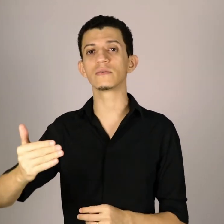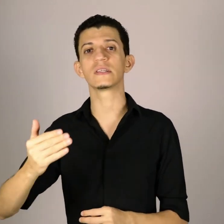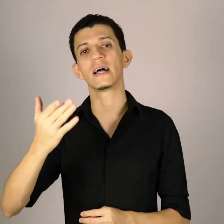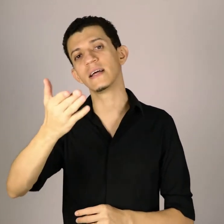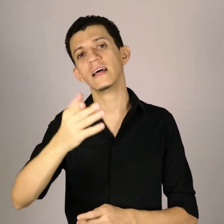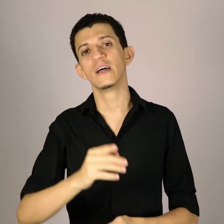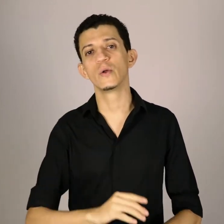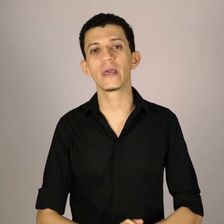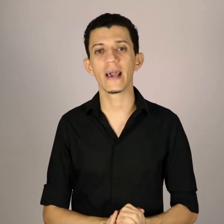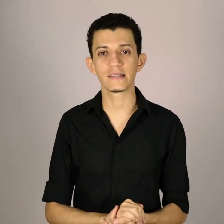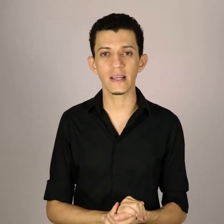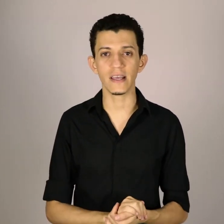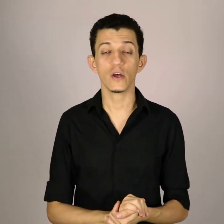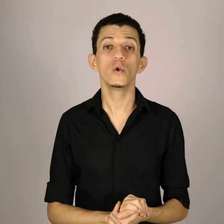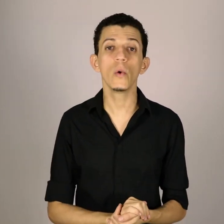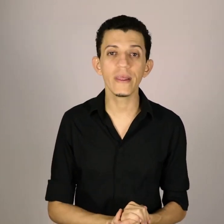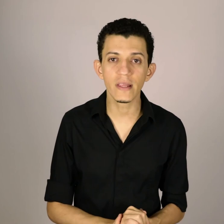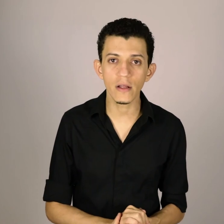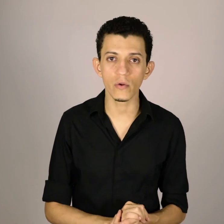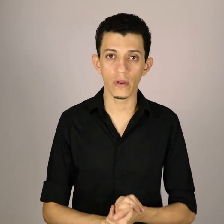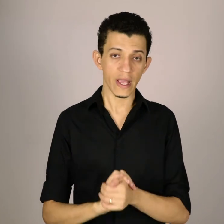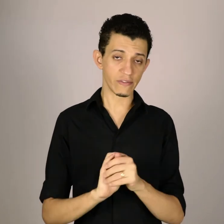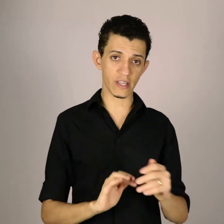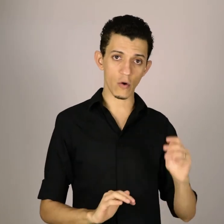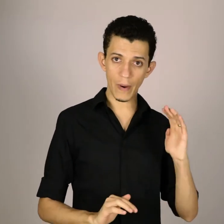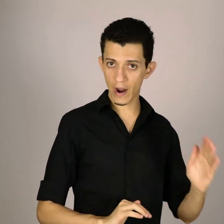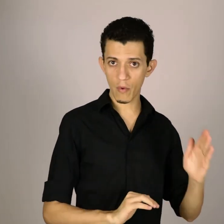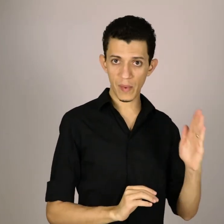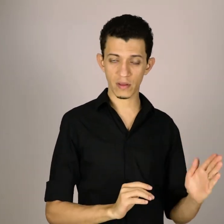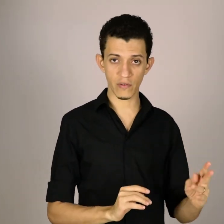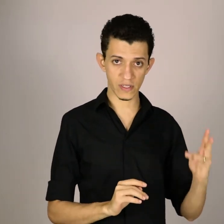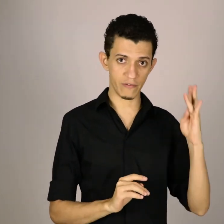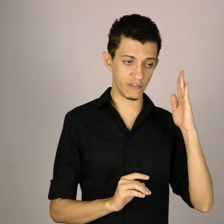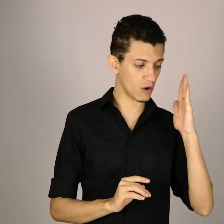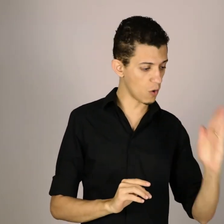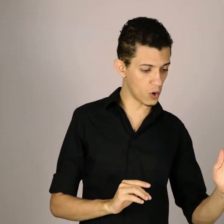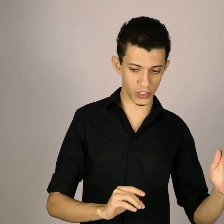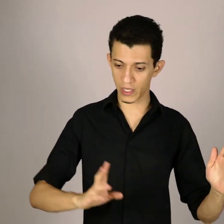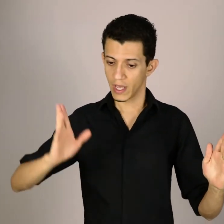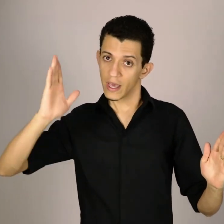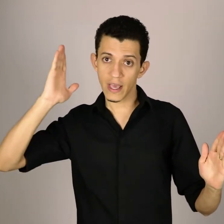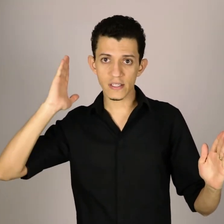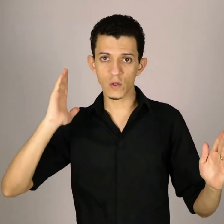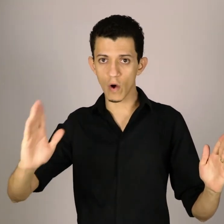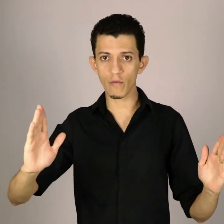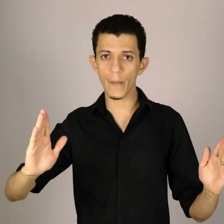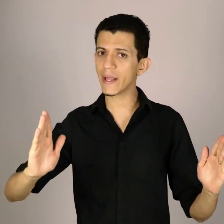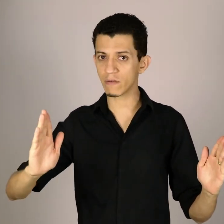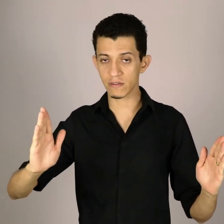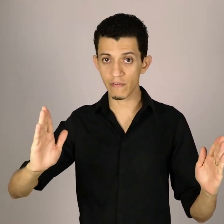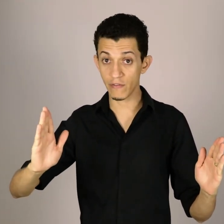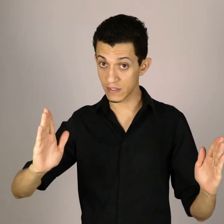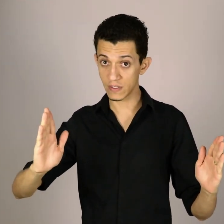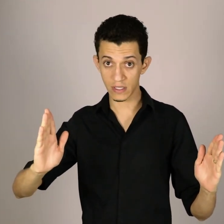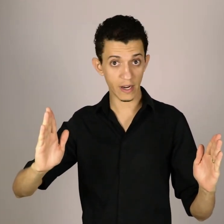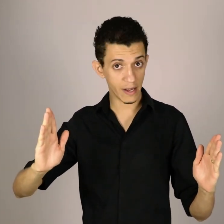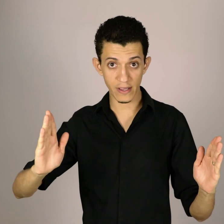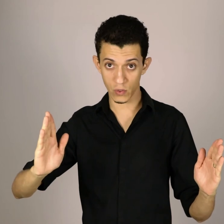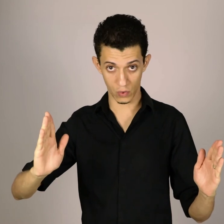aguçada do que essa daí. No entanto, se você comparar o momento que você vive hoje, e esse novo momento que você vai viver, se você treinar isso